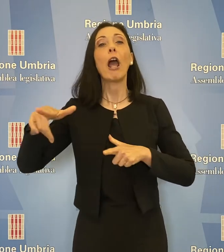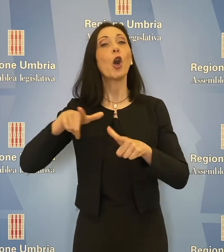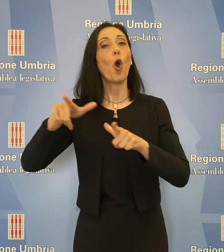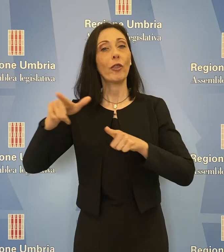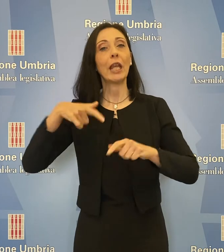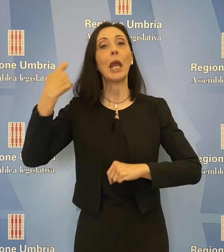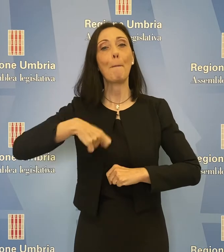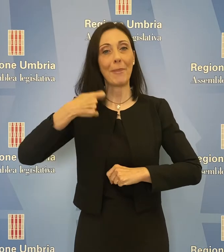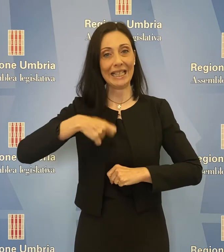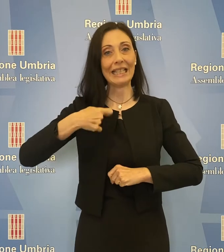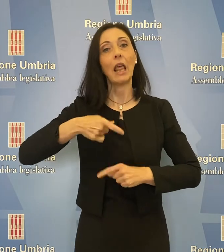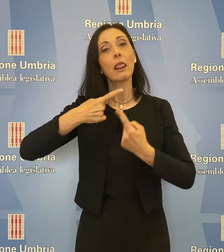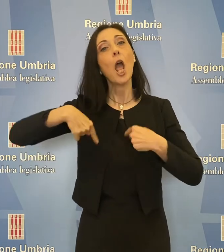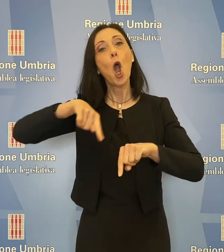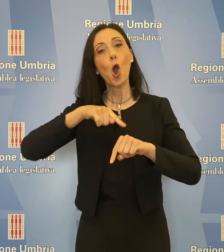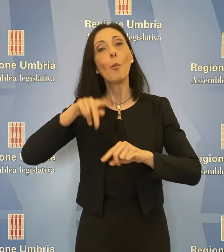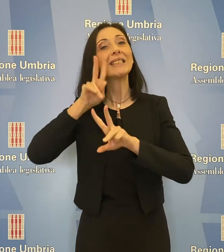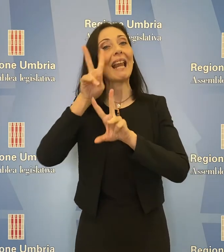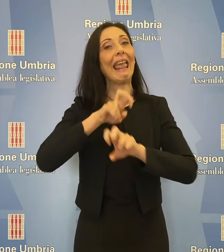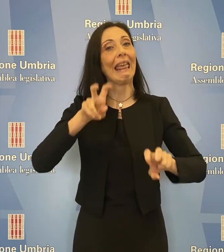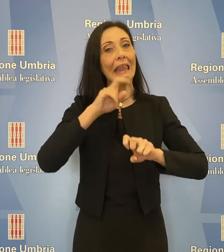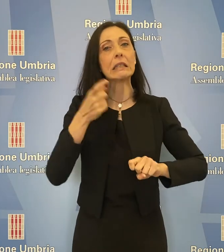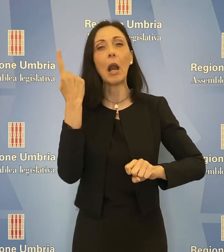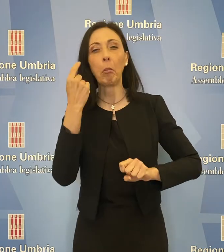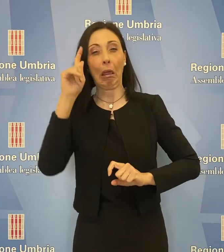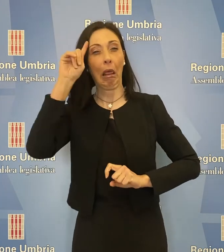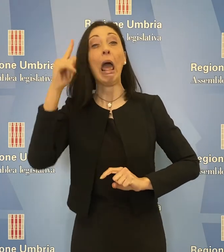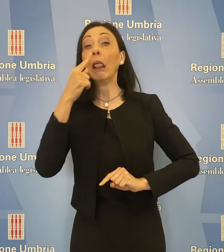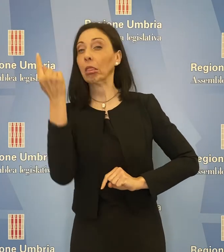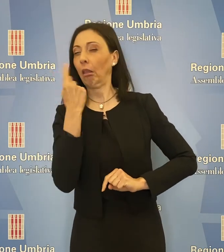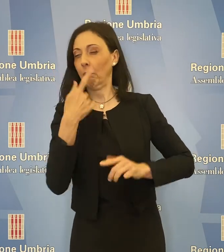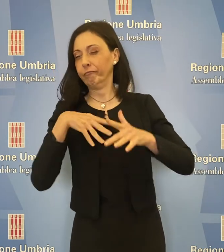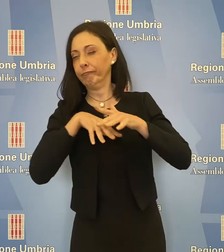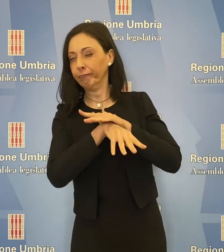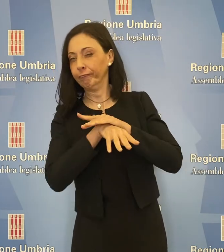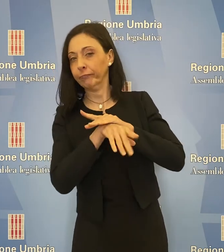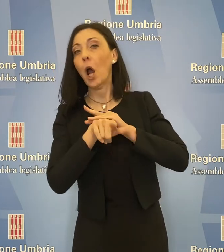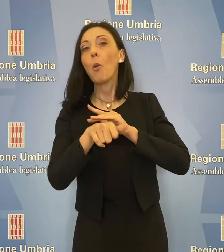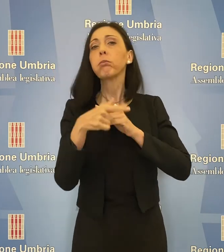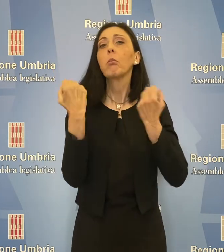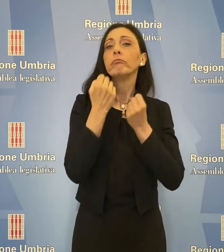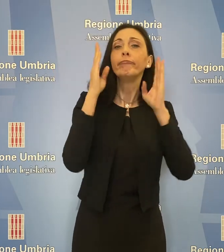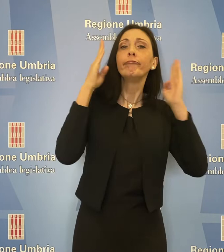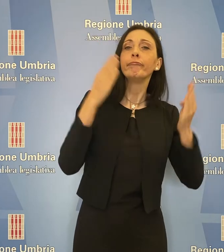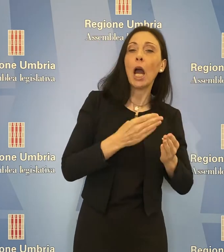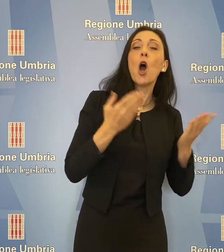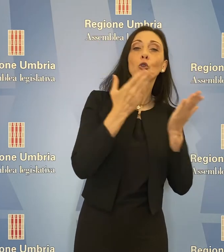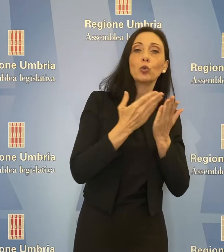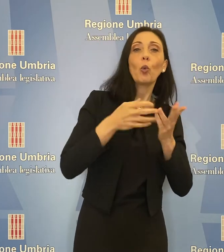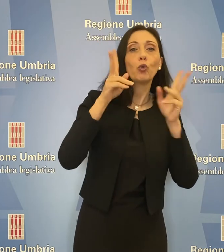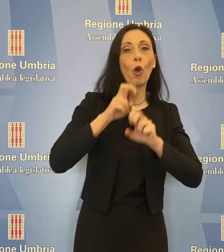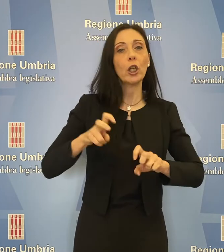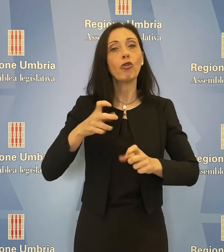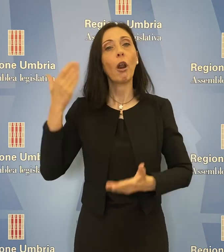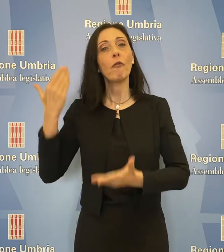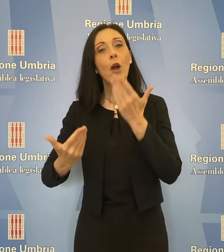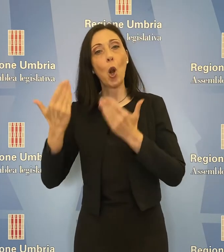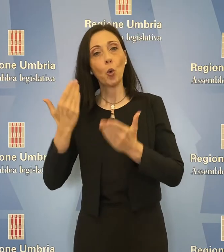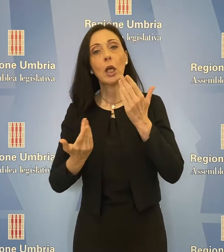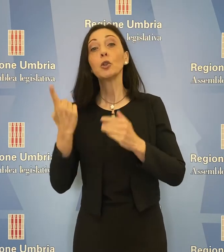Presidente della Commissione d'inchiesta sulle infiltrazioni criminali, riguardano le attività di studio, ricerca e valutazione dei fenomeni attinenti